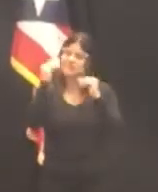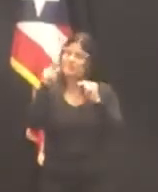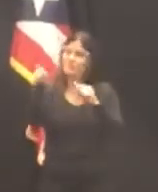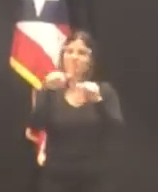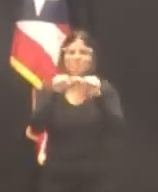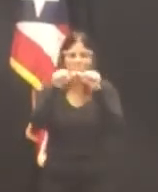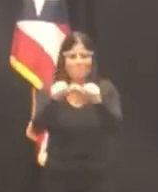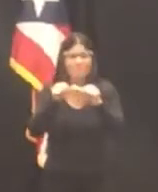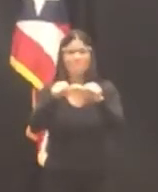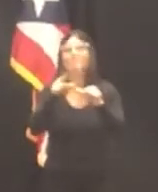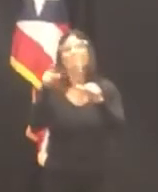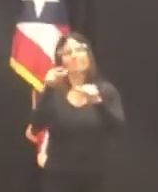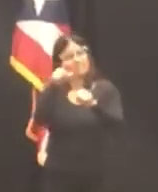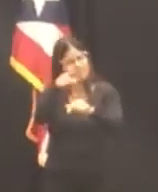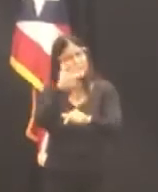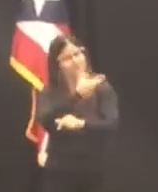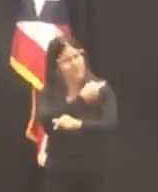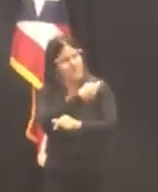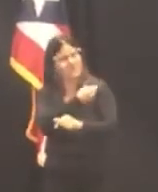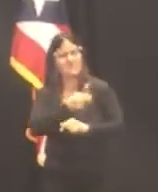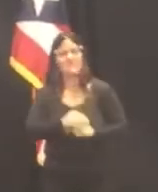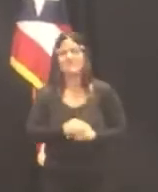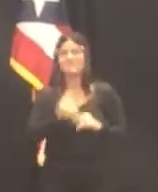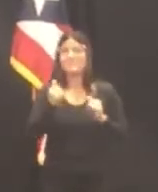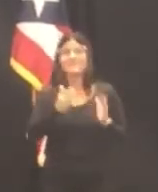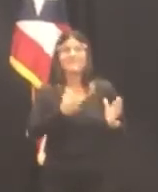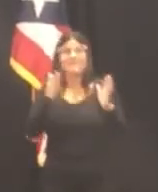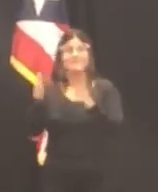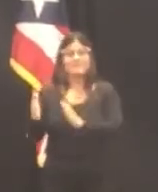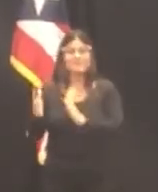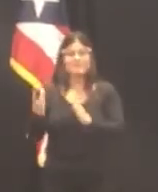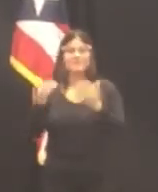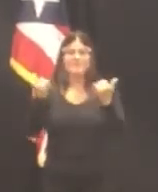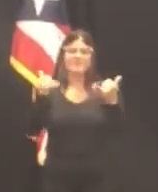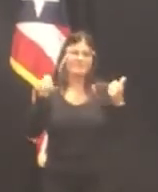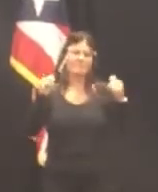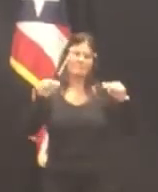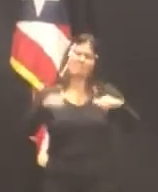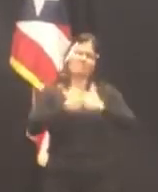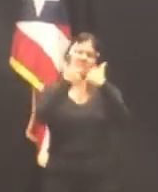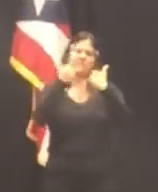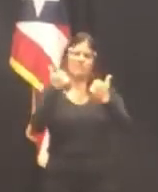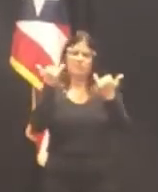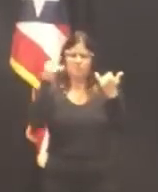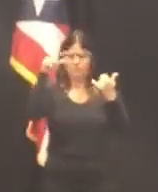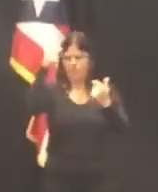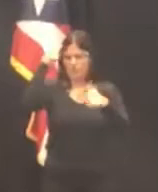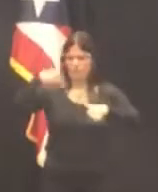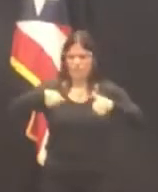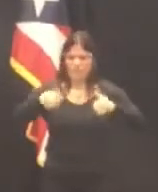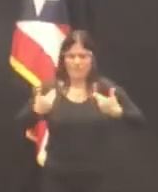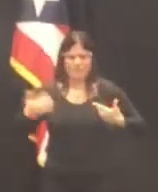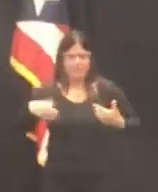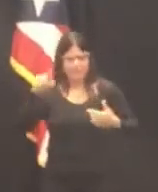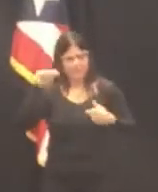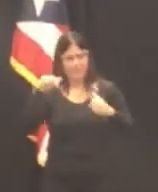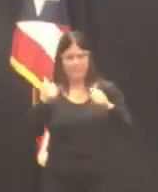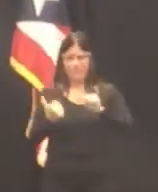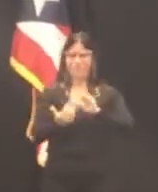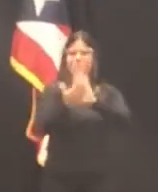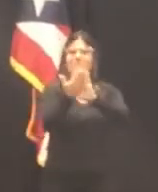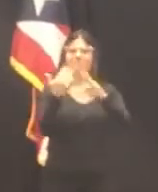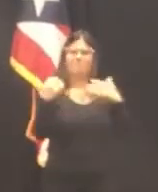Como parte de los grandes retos que como gobernadora de Puerto Rico y de todos los puertorriqueños he enfrentado en estos